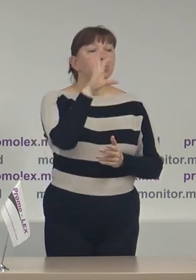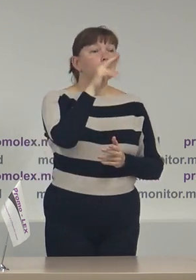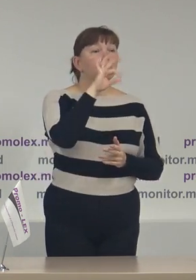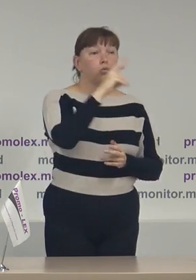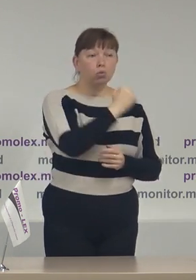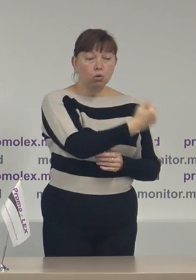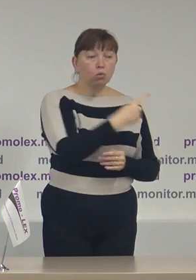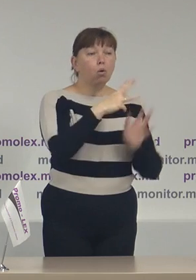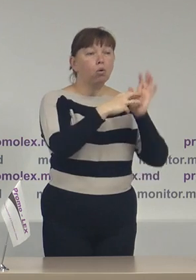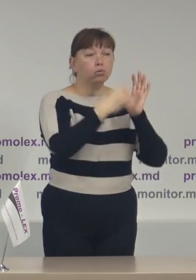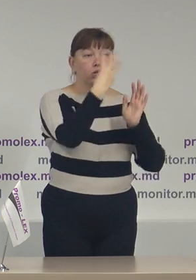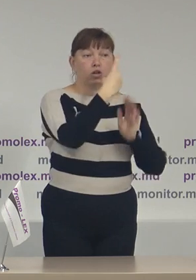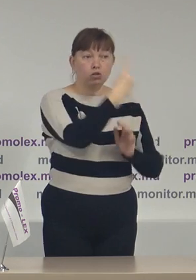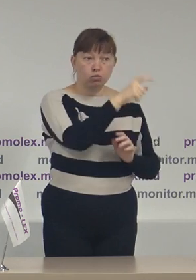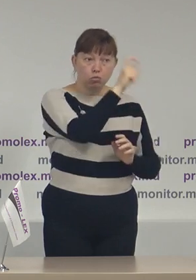Dodon 831